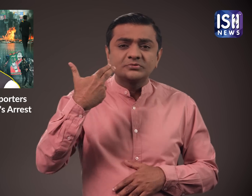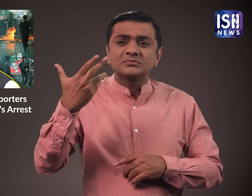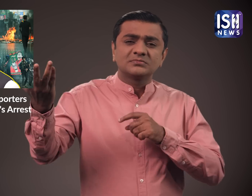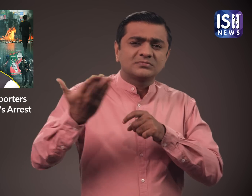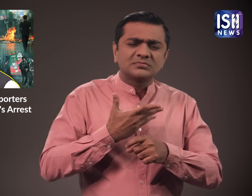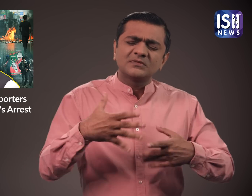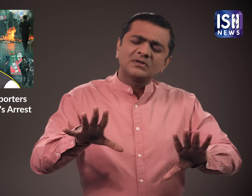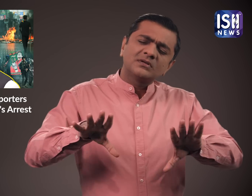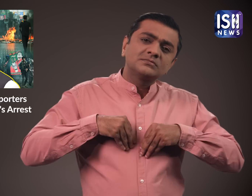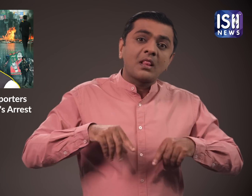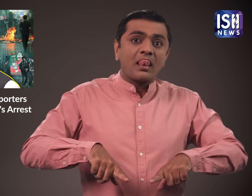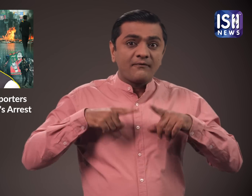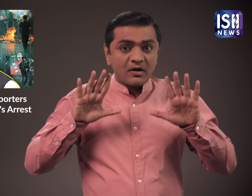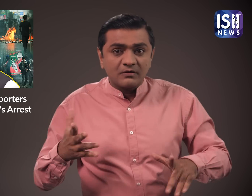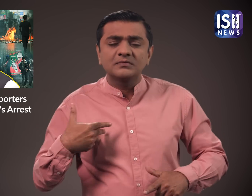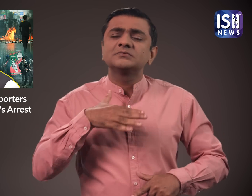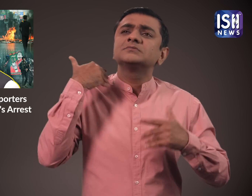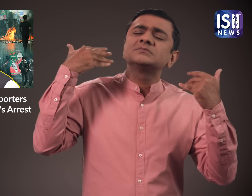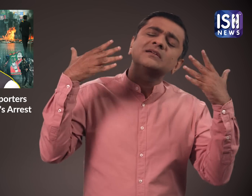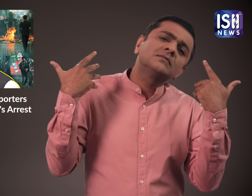मैं आपके अधिकारों के लिए सरकार के खिलाफ लड़ूँगा